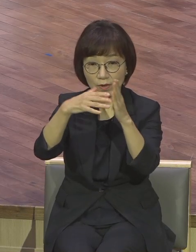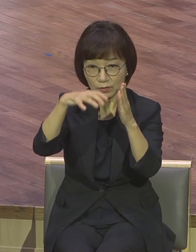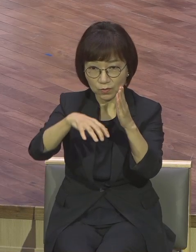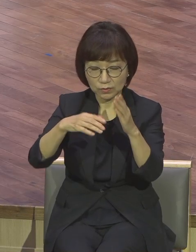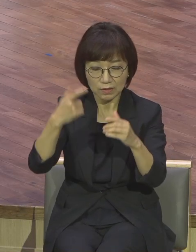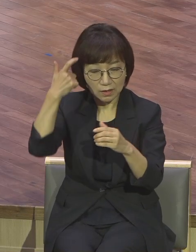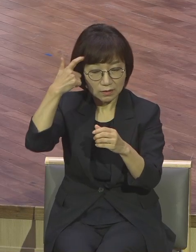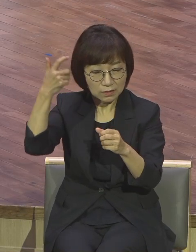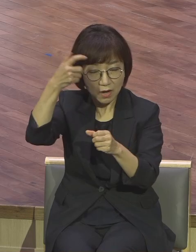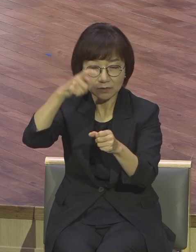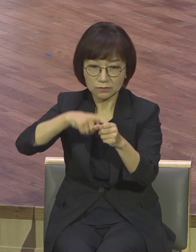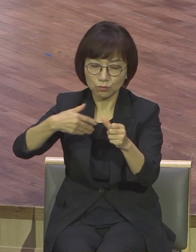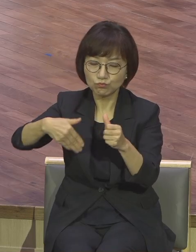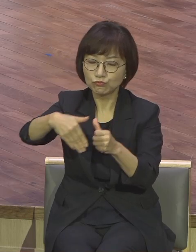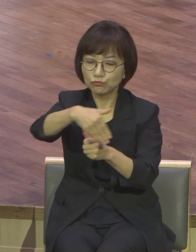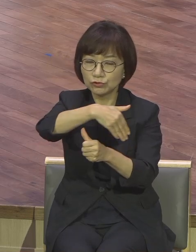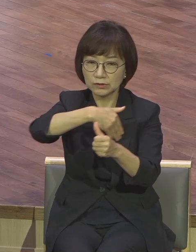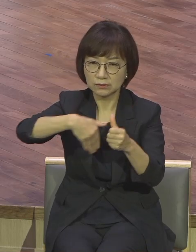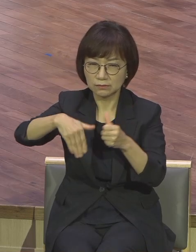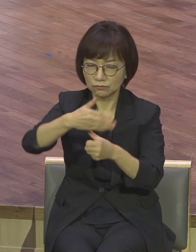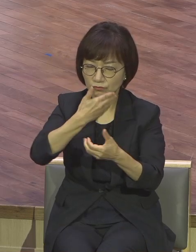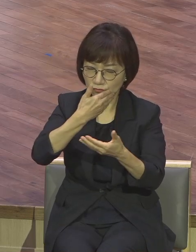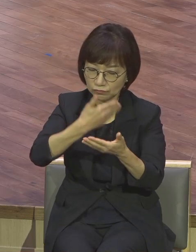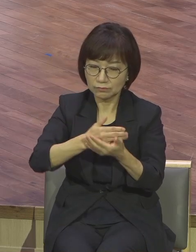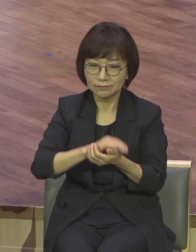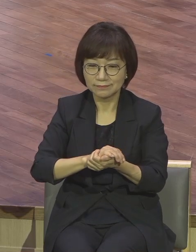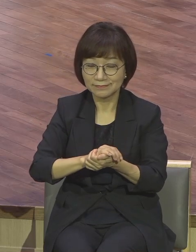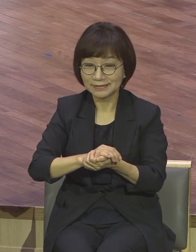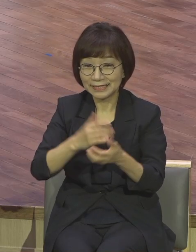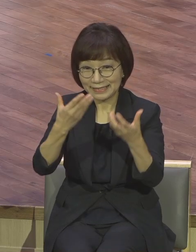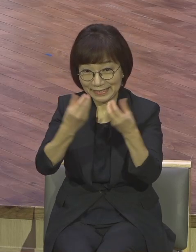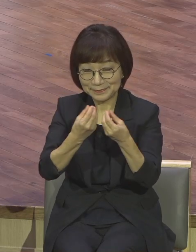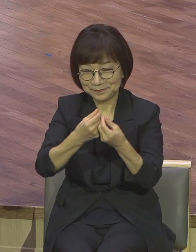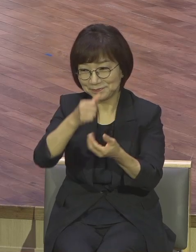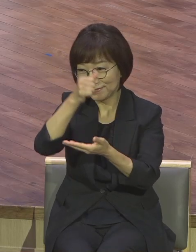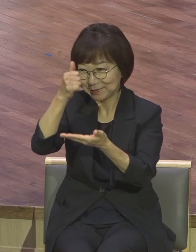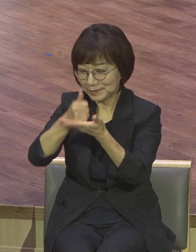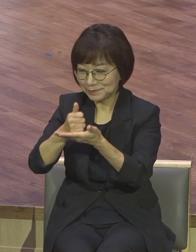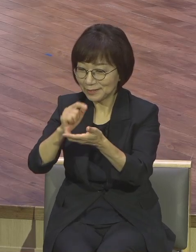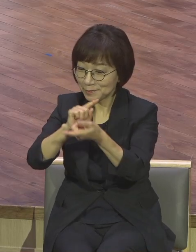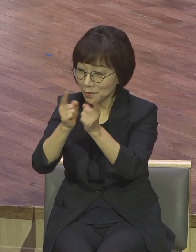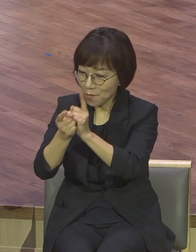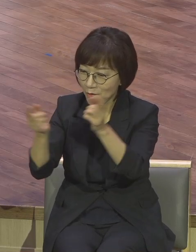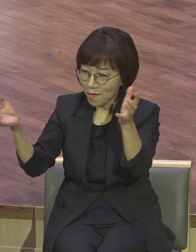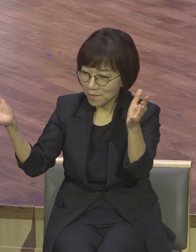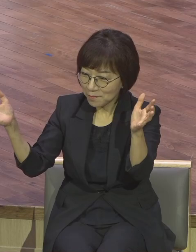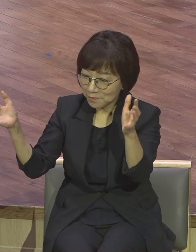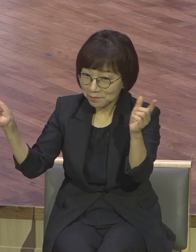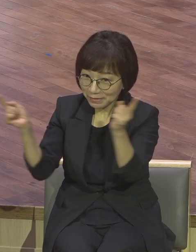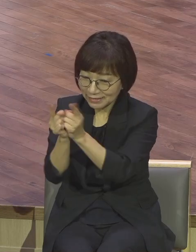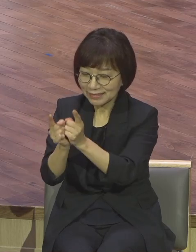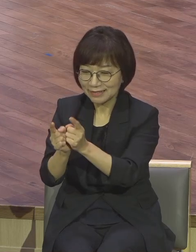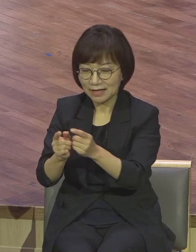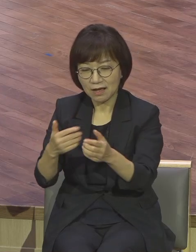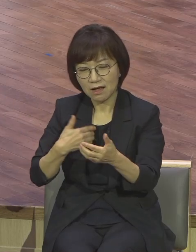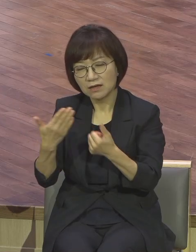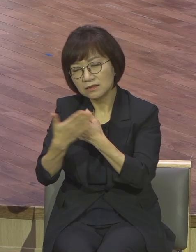모여가지고 장놈들이 모여가지고 받은 은혜 서로 나누고 그걸 밤을 새워 얼마나 행복해 받은 은혜 서로 나누고